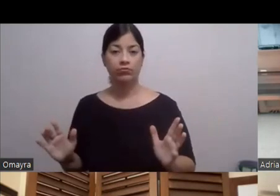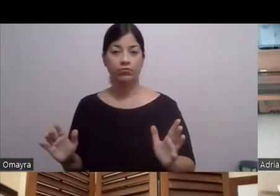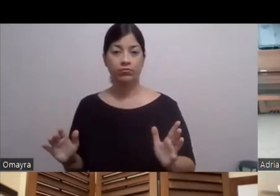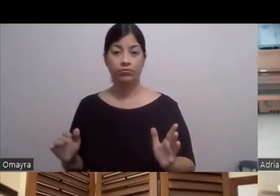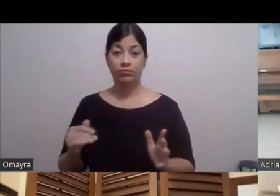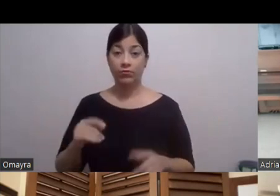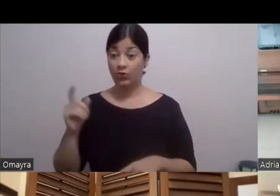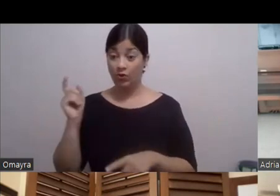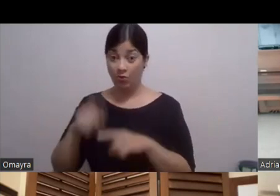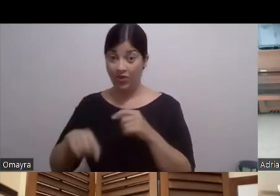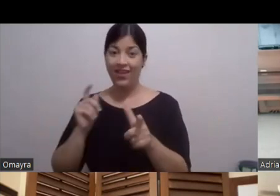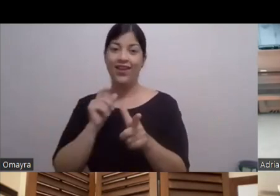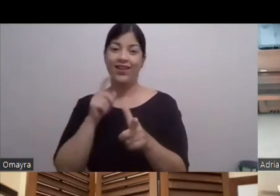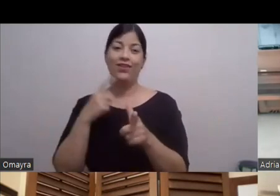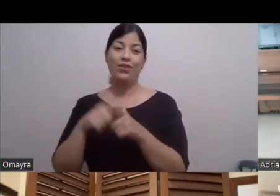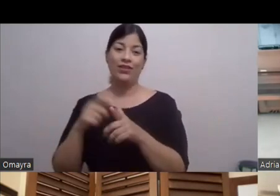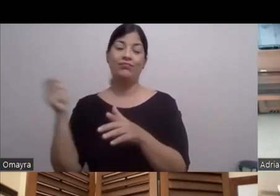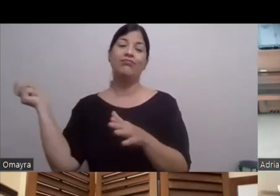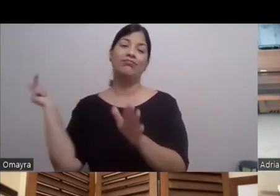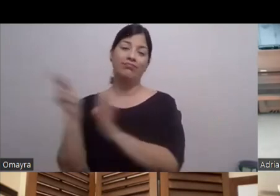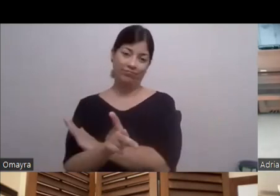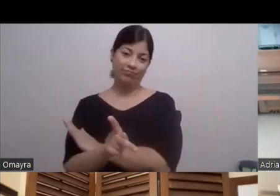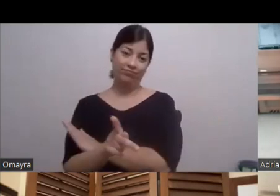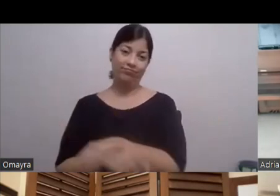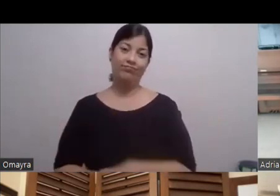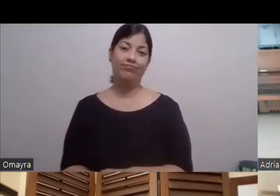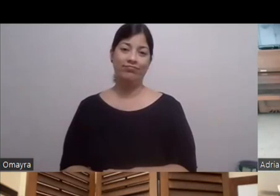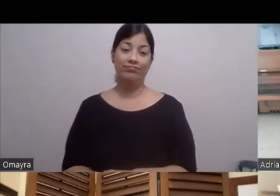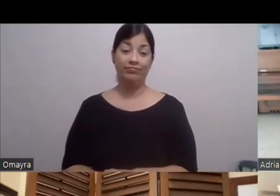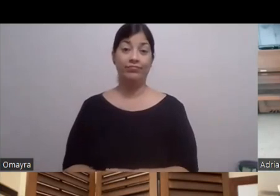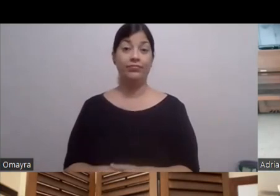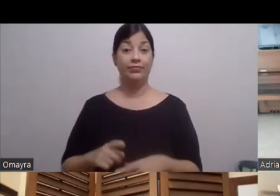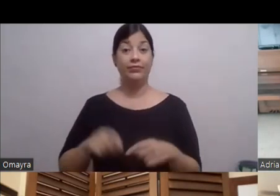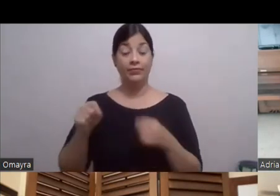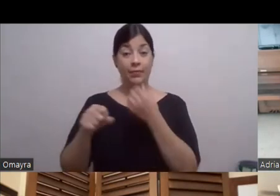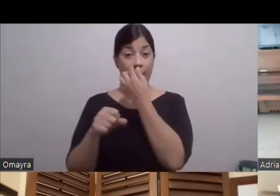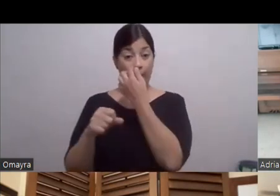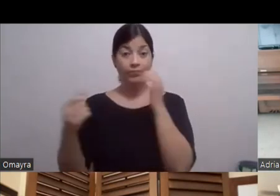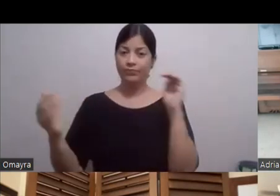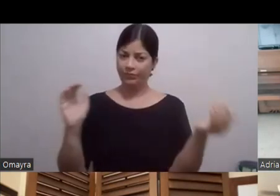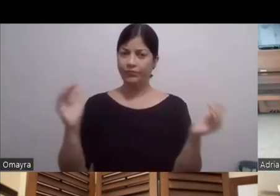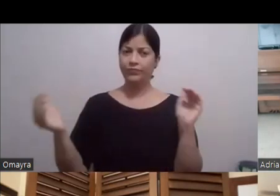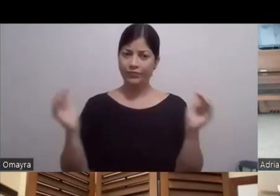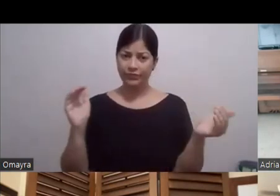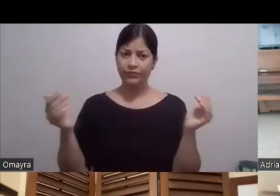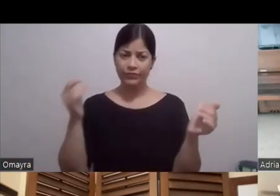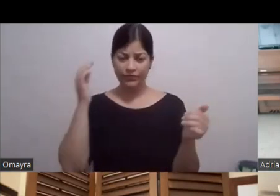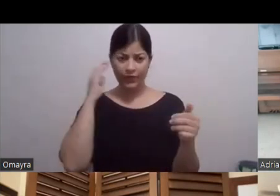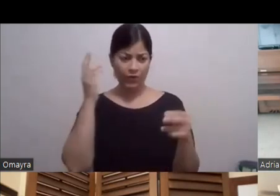A machetazo limpio Entonces Sí Él hizo esta similitud Del jíbaro Con el samurái Y inclusive El